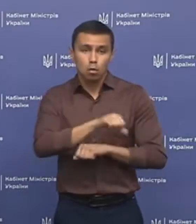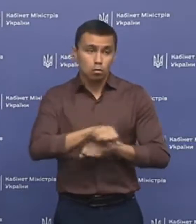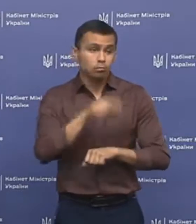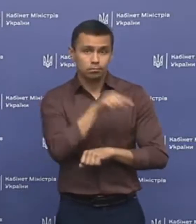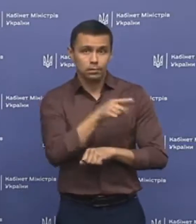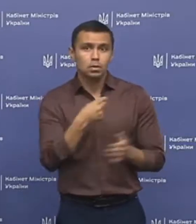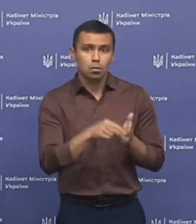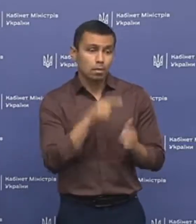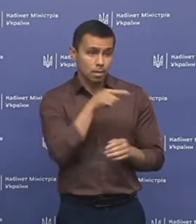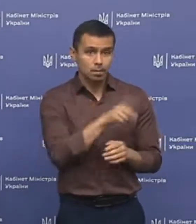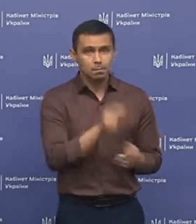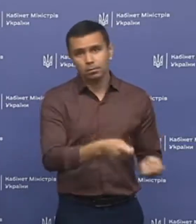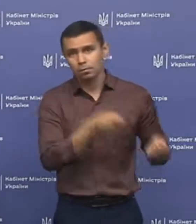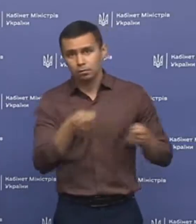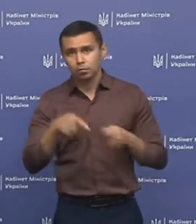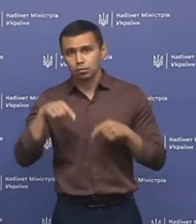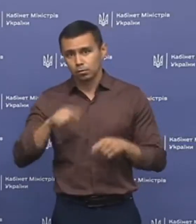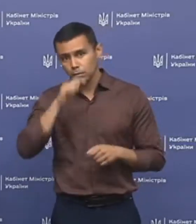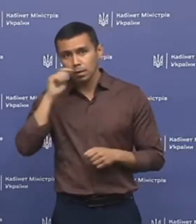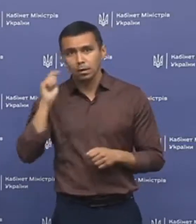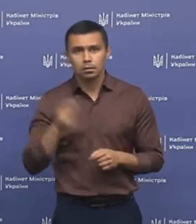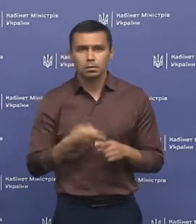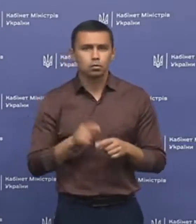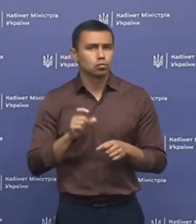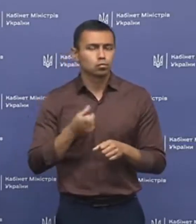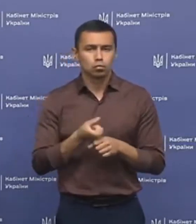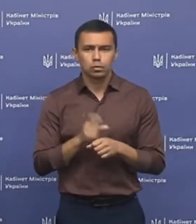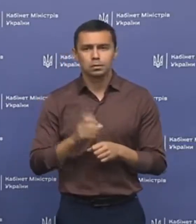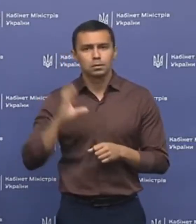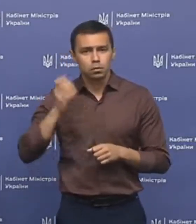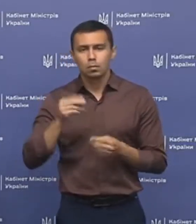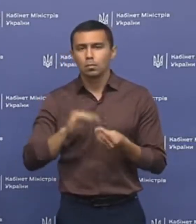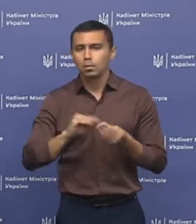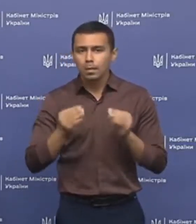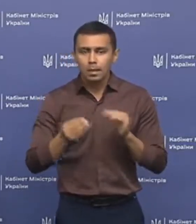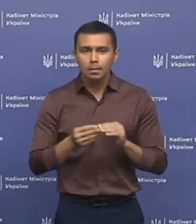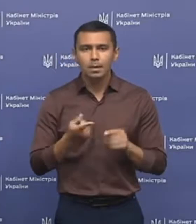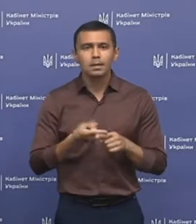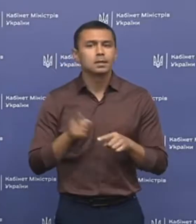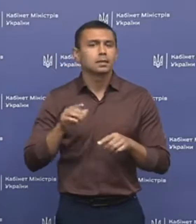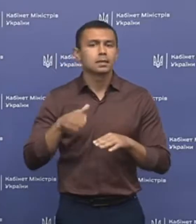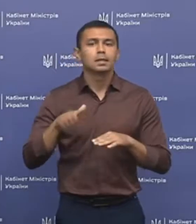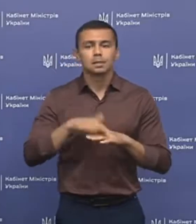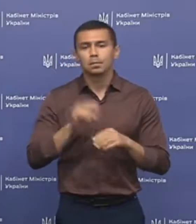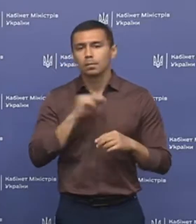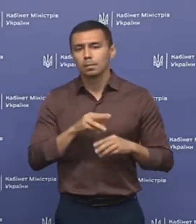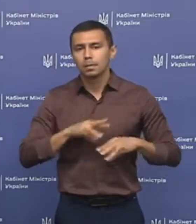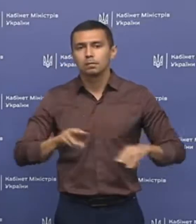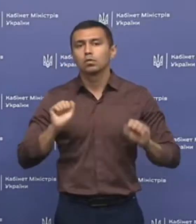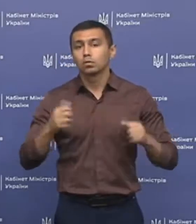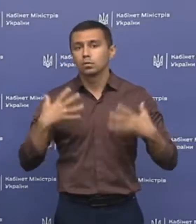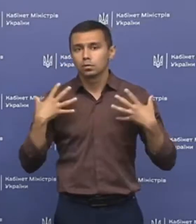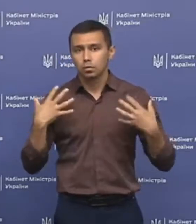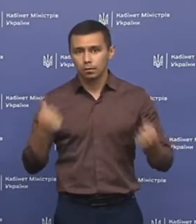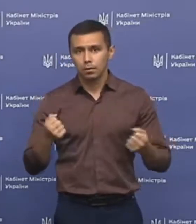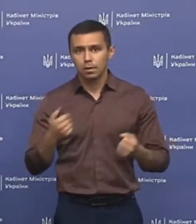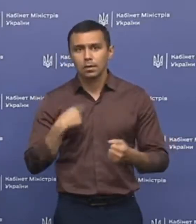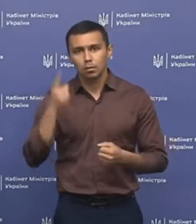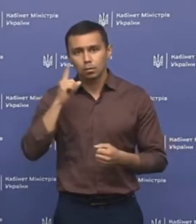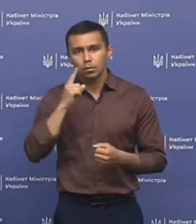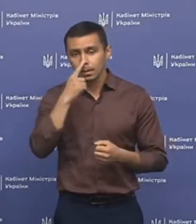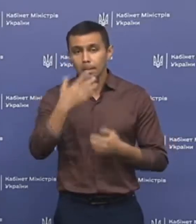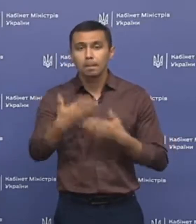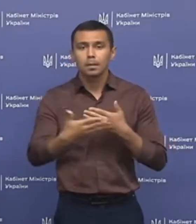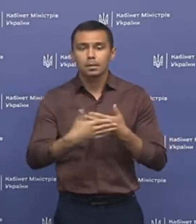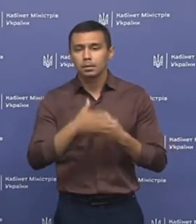кордон, закуповували там і привозили сюди. Це дуже серйозна проблема і над цим працює Міністерство охорони здоров'я. І я думаю,